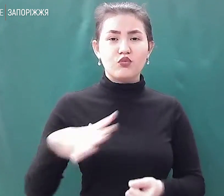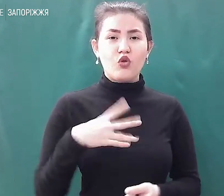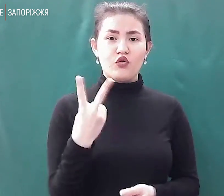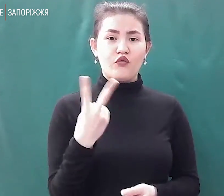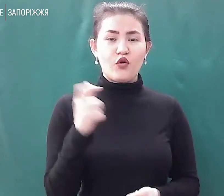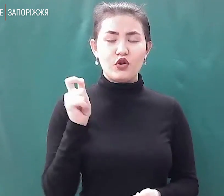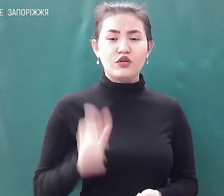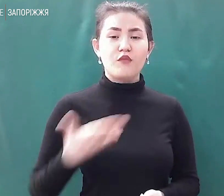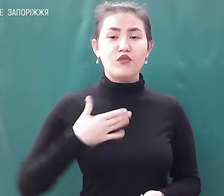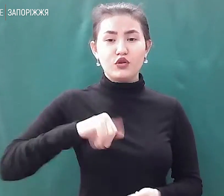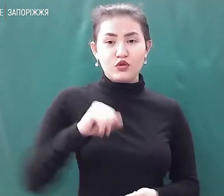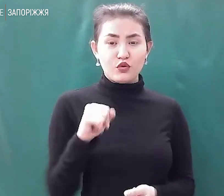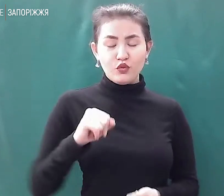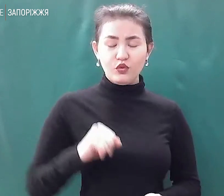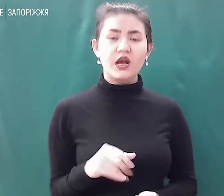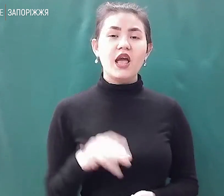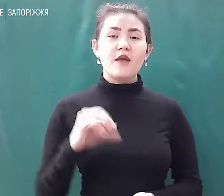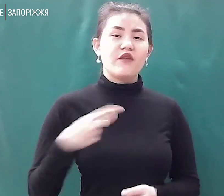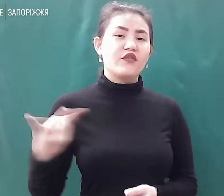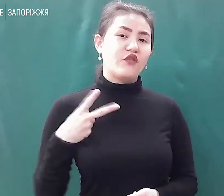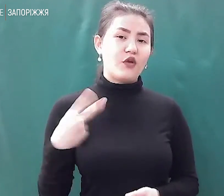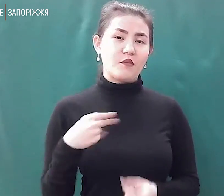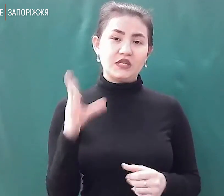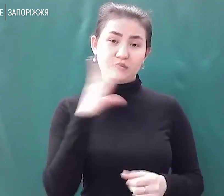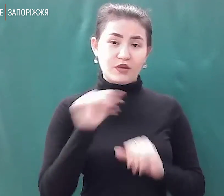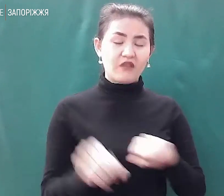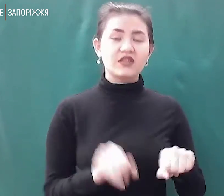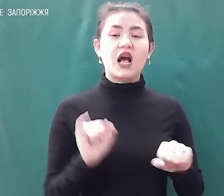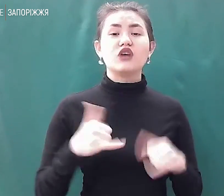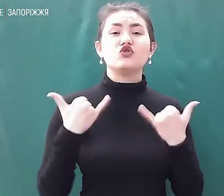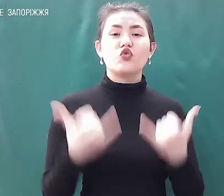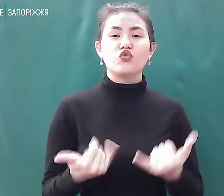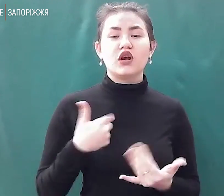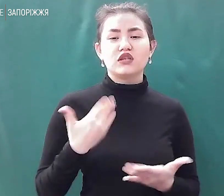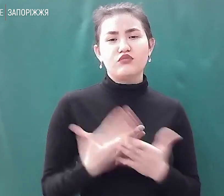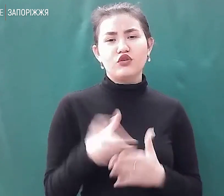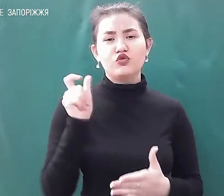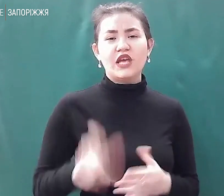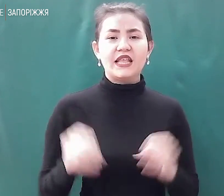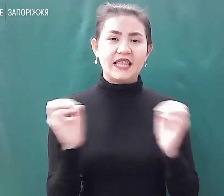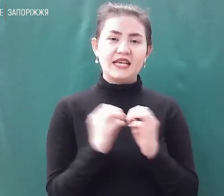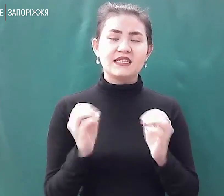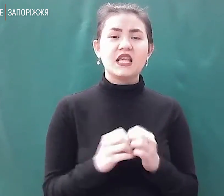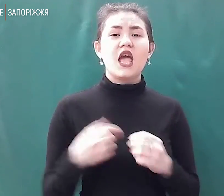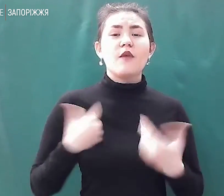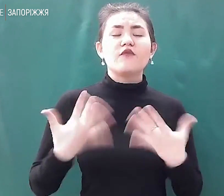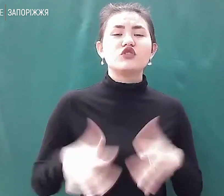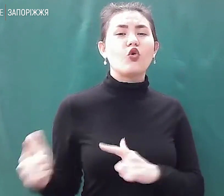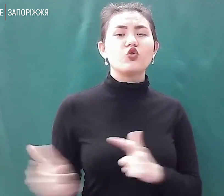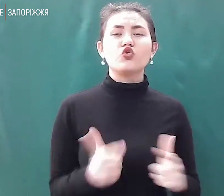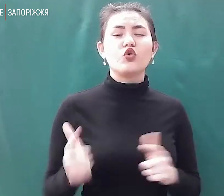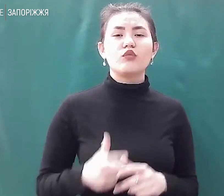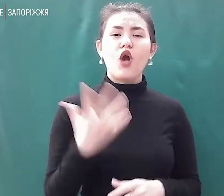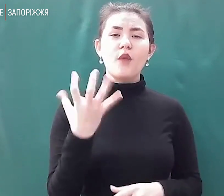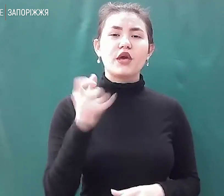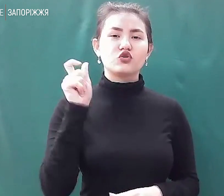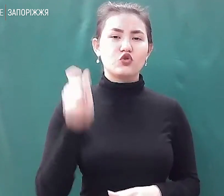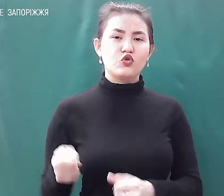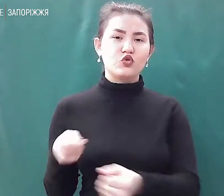тут є, ми вдвоєм справились. А на сьогодні нас людей 10, і ми вже готуємо людей 500. Якщо можемо,